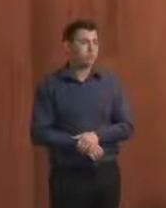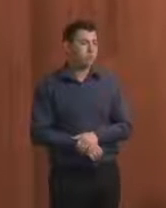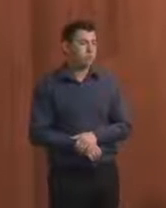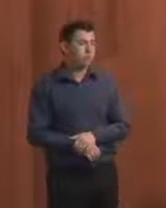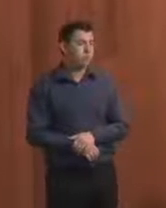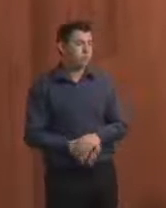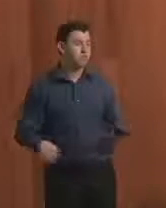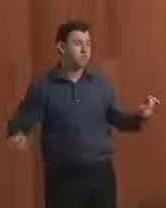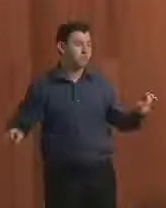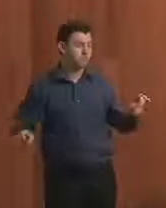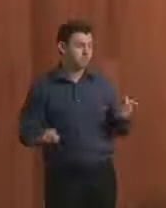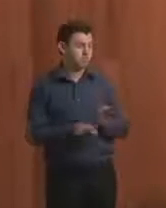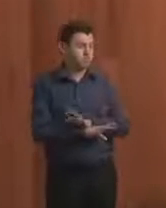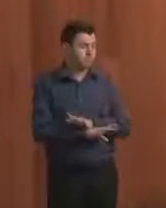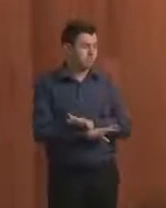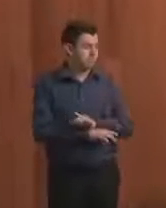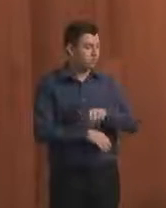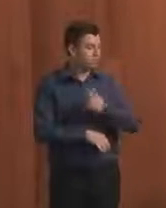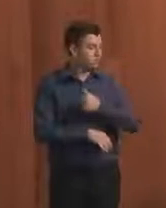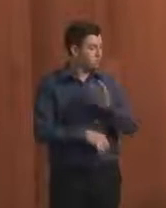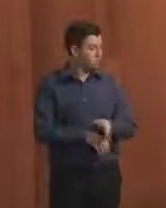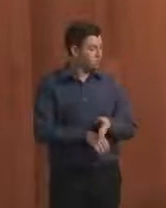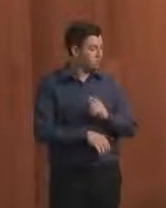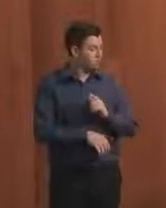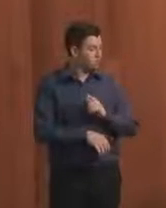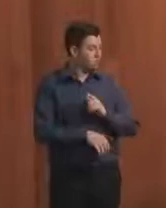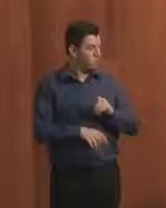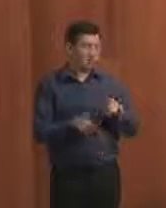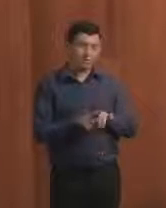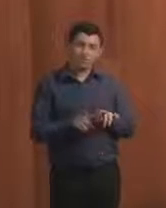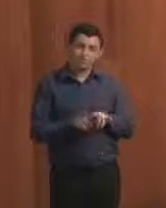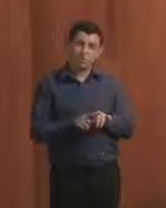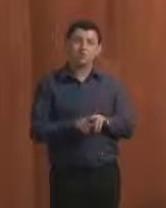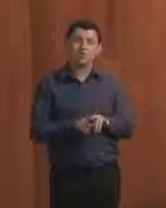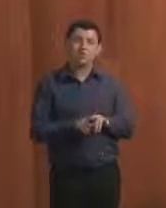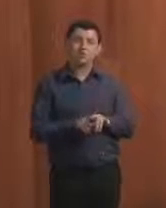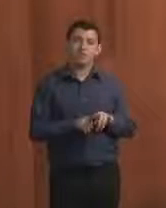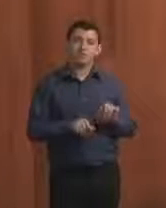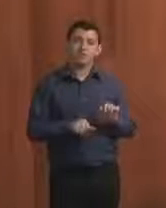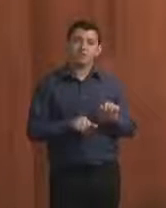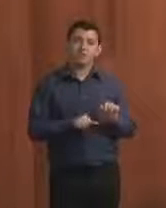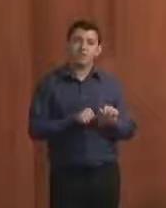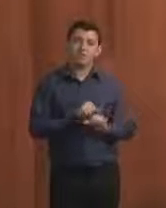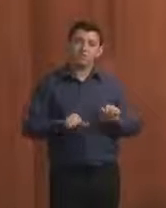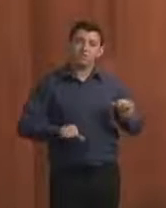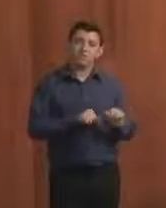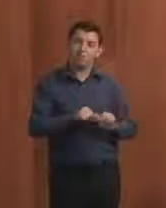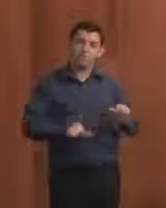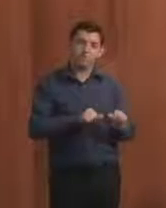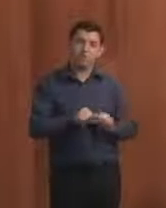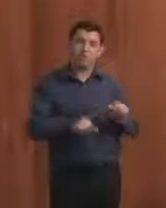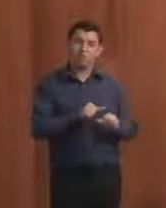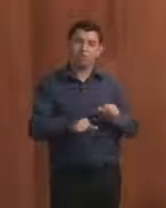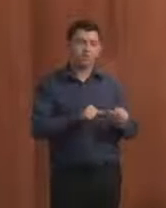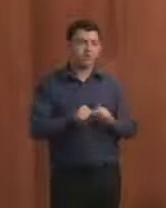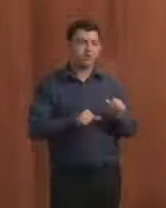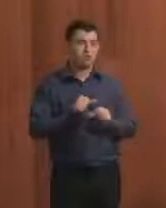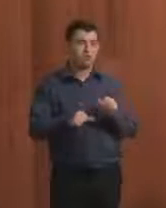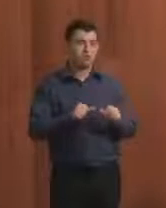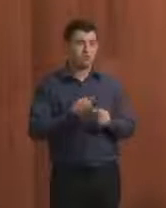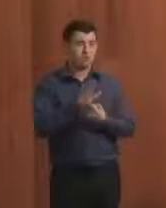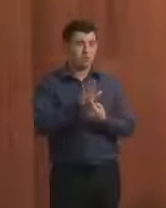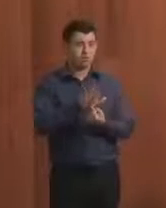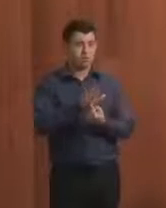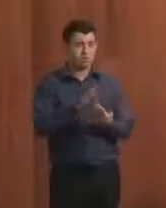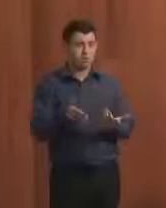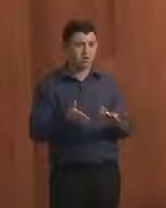Por fim, a gente considerou também as reformas dos portais de transparência, a necessidade de que isso não